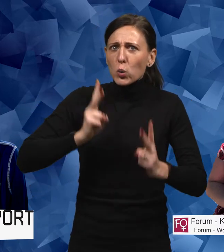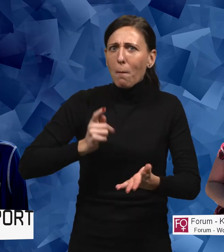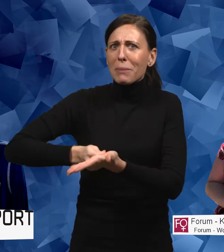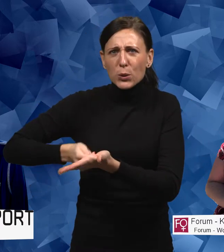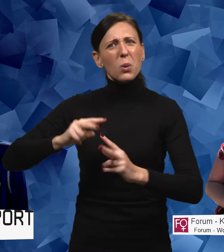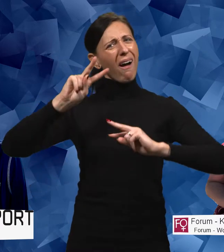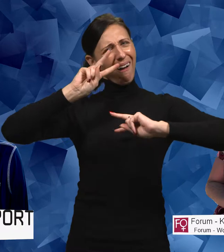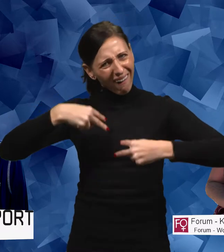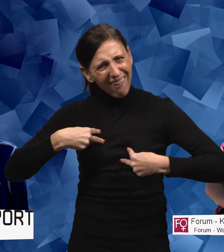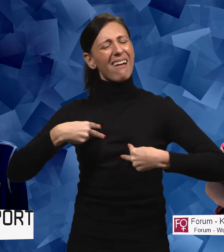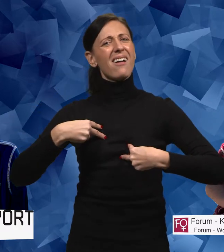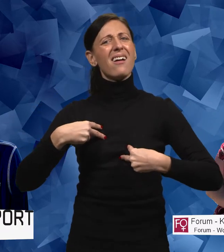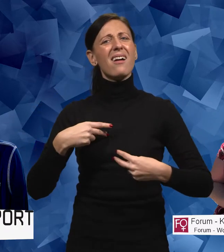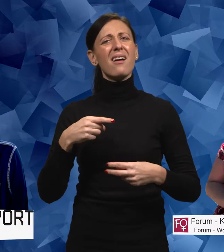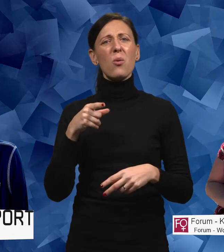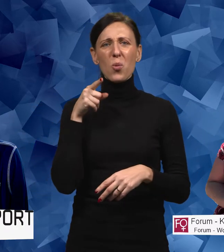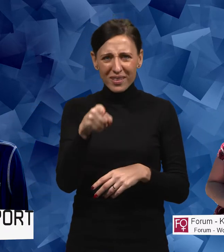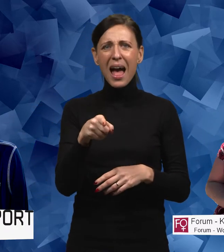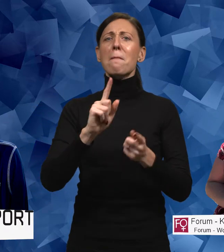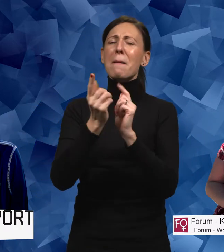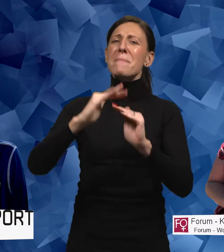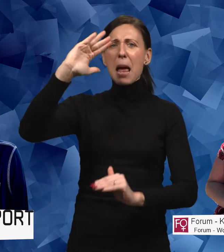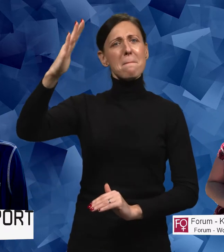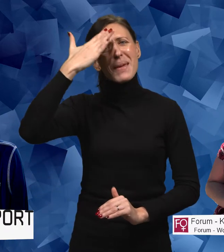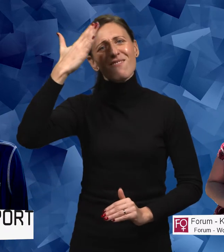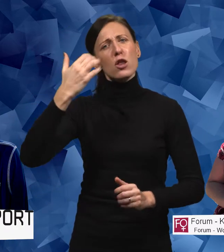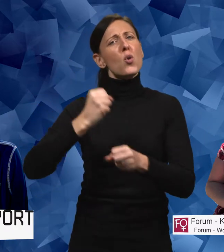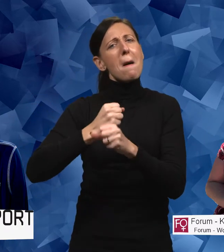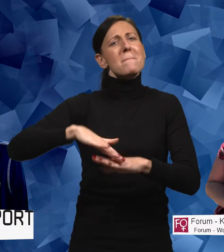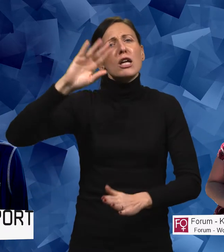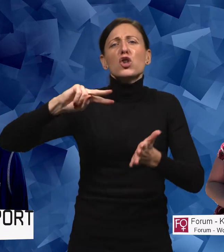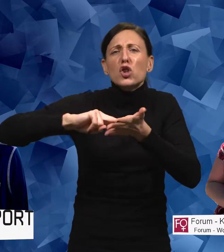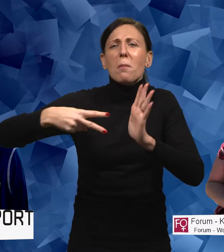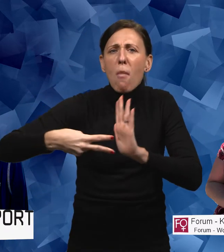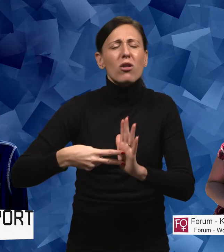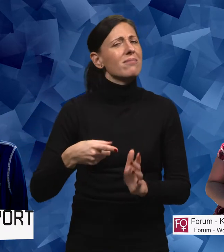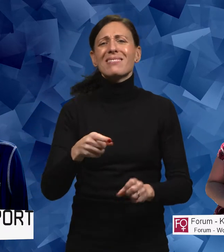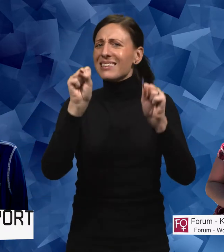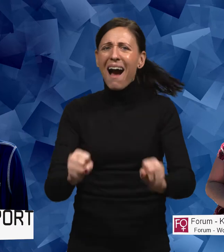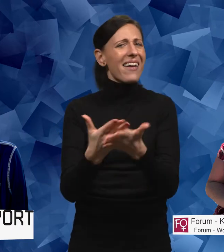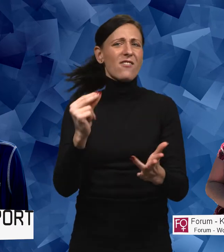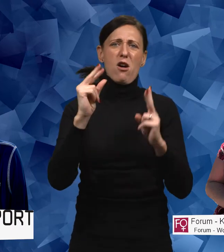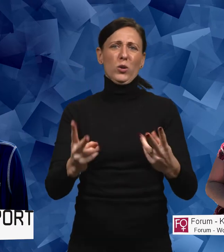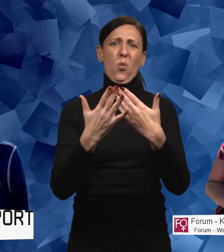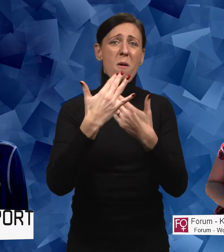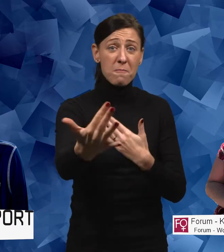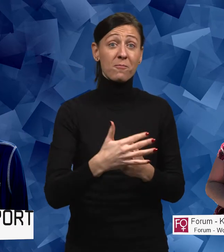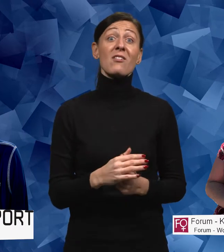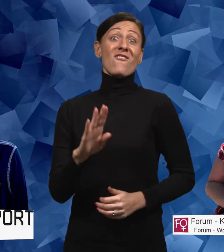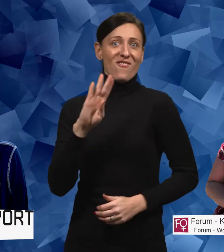ser det här. Så att man kan bli medveten och jobba med det systematiskt. Att det inte ska vara så. Sen finns det ju sådana här